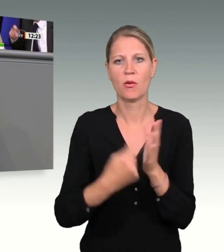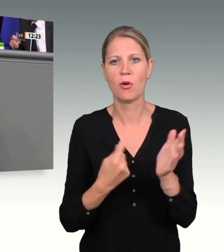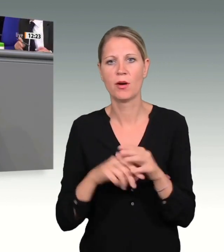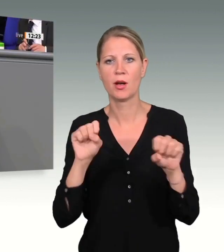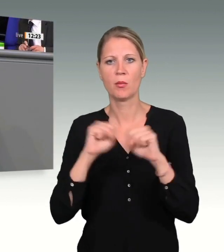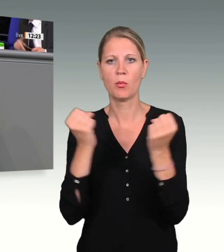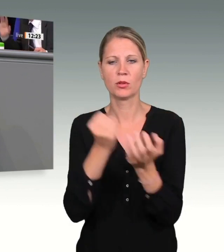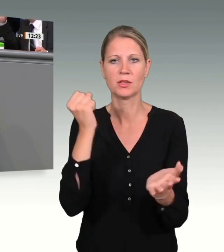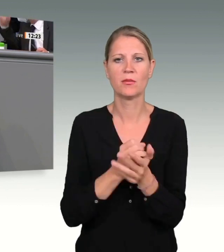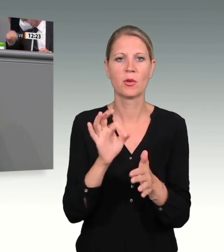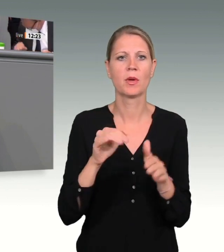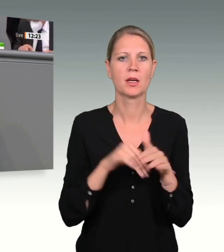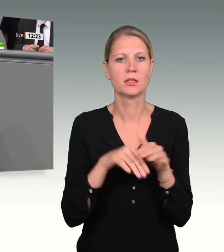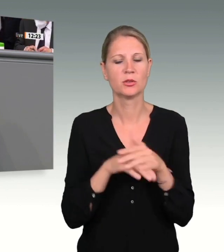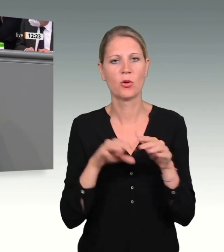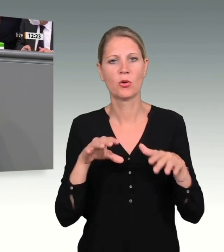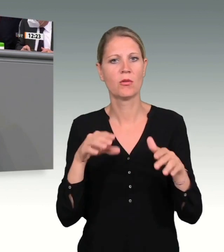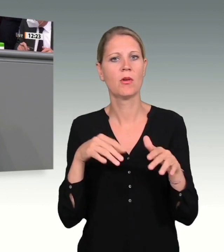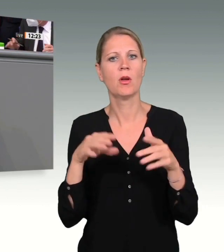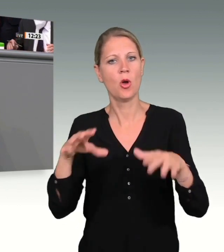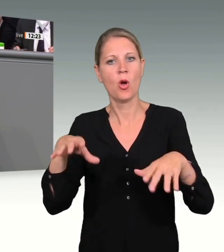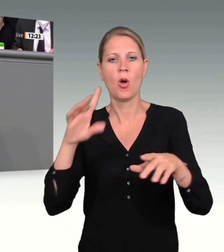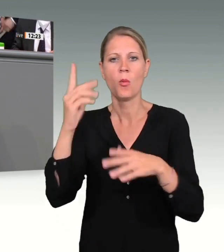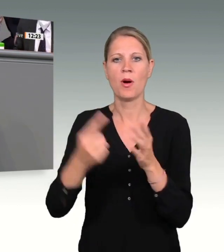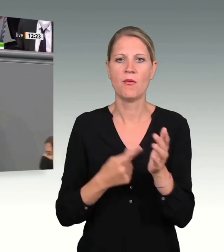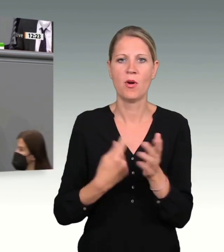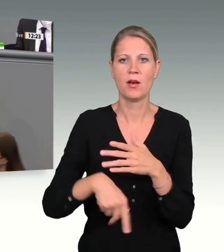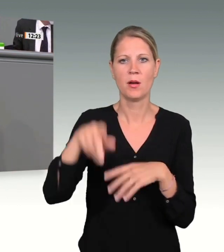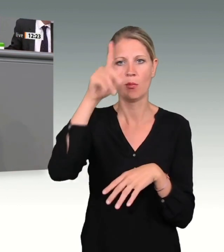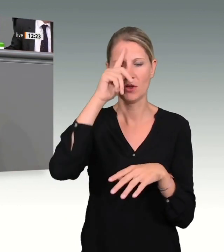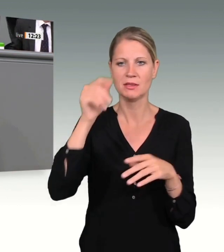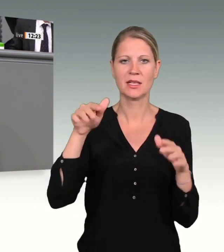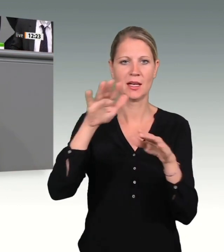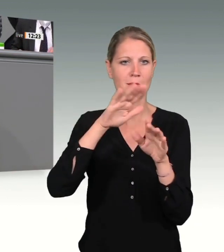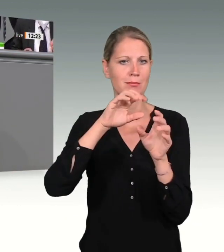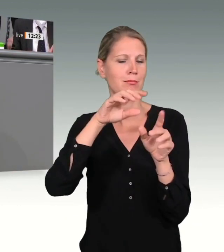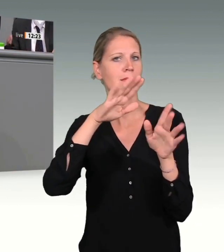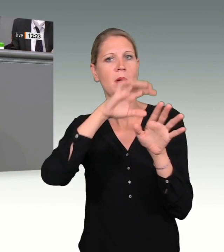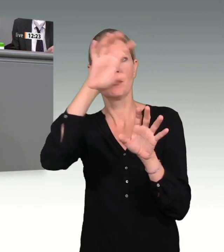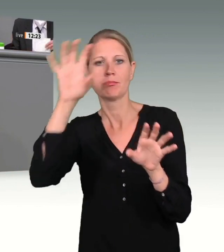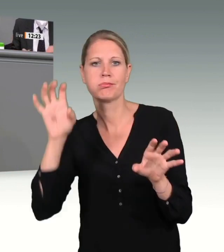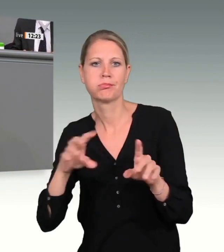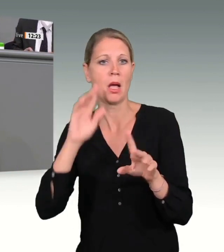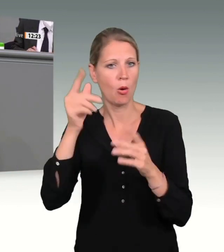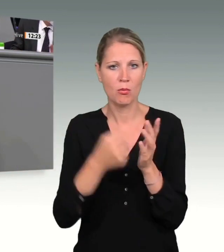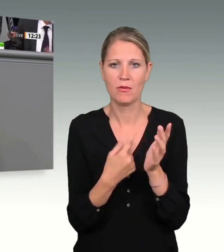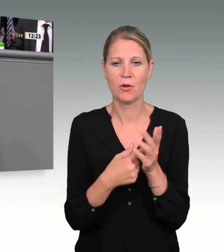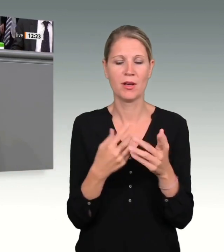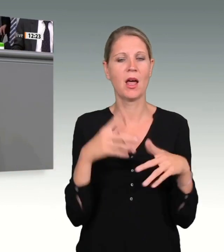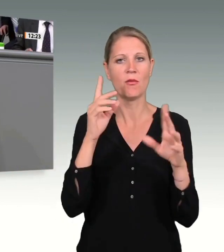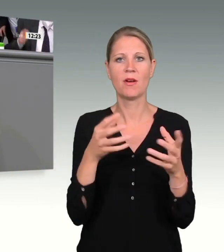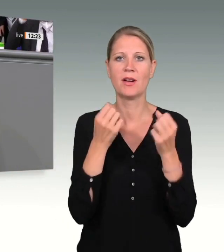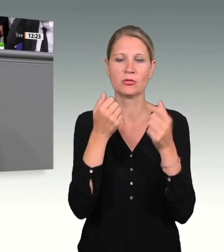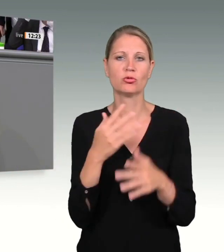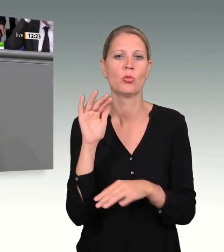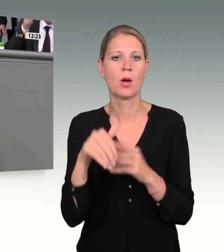einem besseren Leben auch Terroristen befanden, war zwar als abstrakte Gefahr erkannt und durch die schrecklichen Anschläge in Brüssel, Nizza und Paris bestätigt